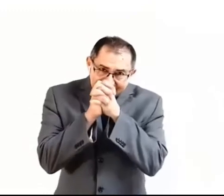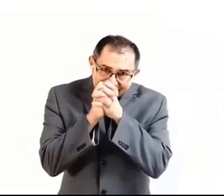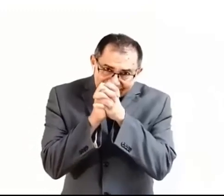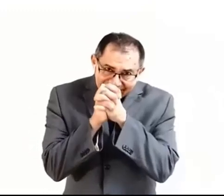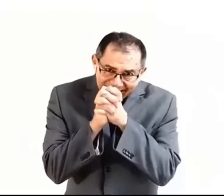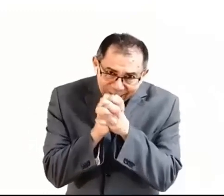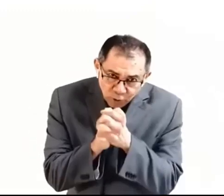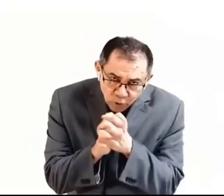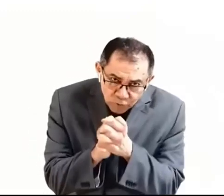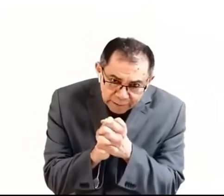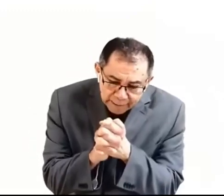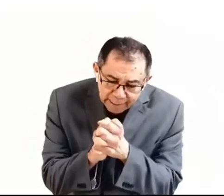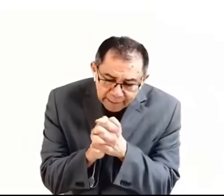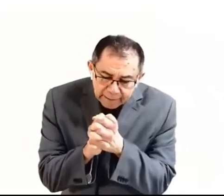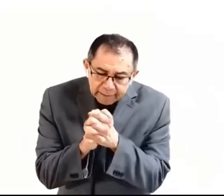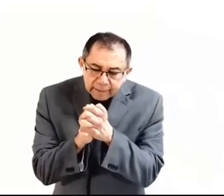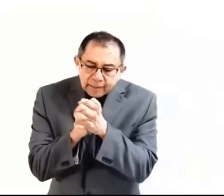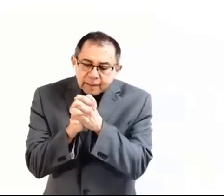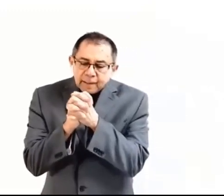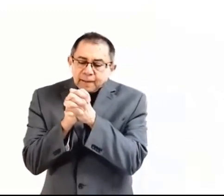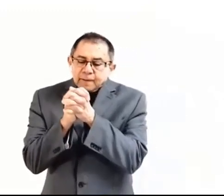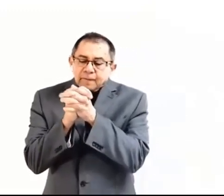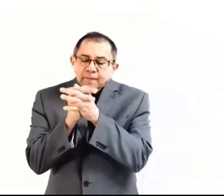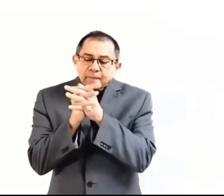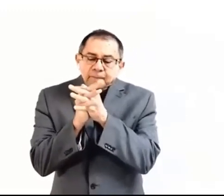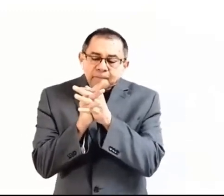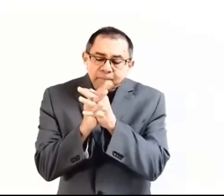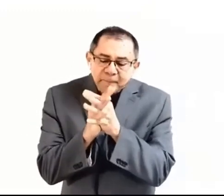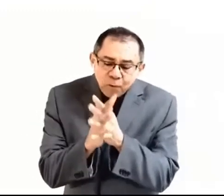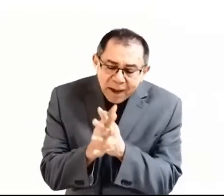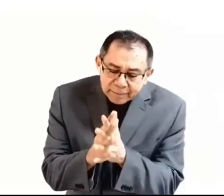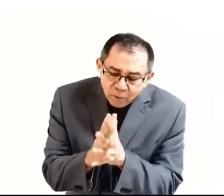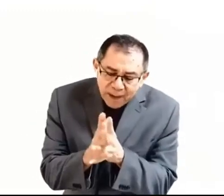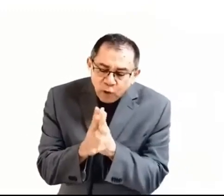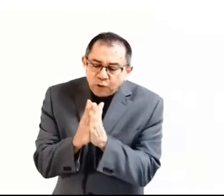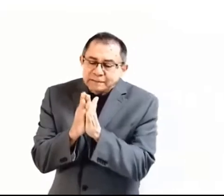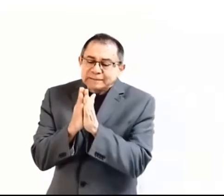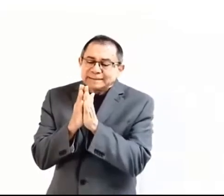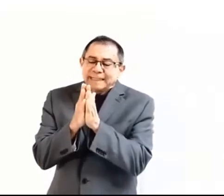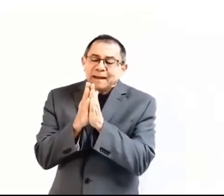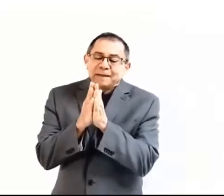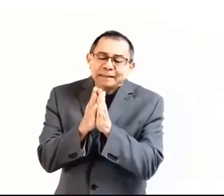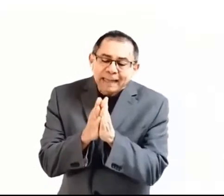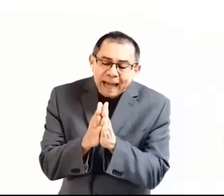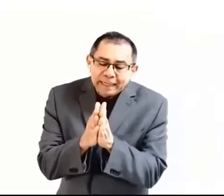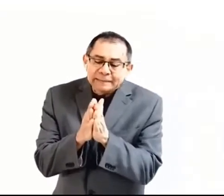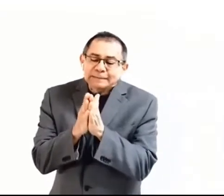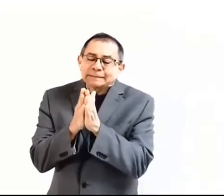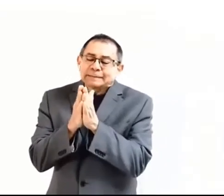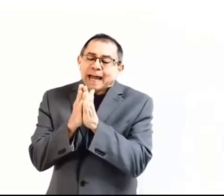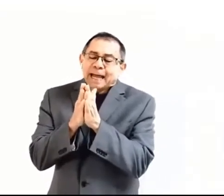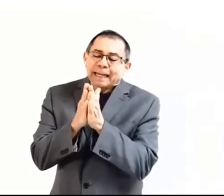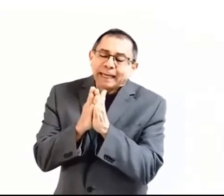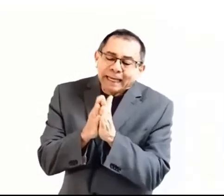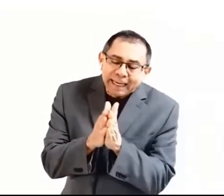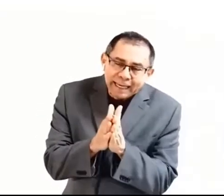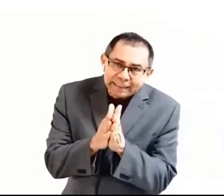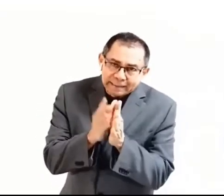La columna, valor de los valores de la verdad, está en,